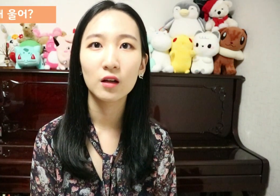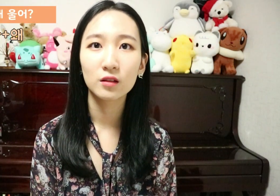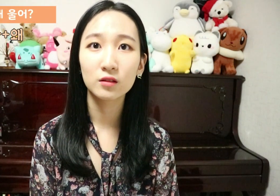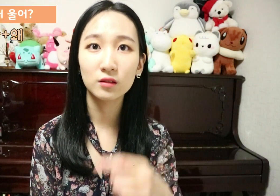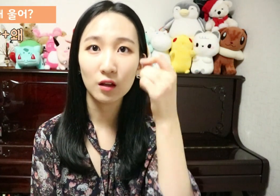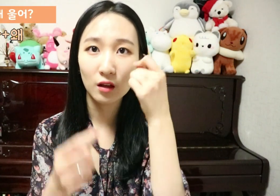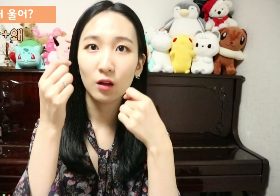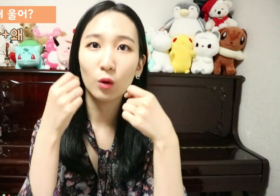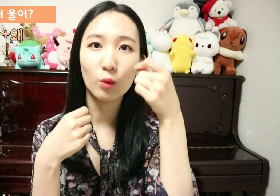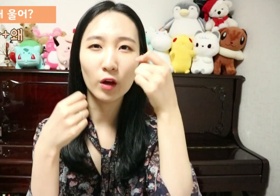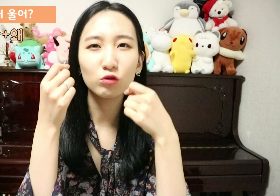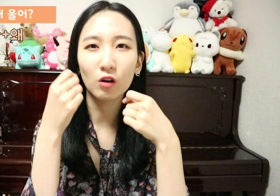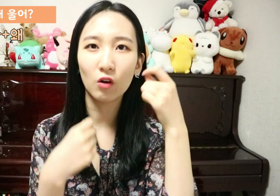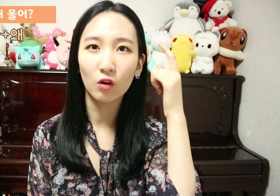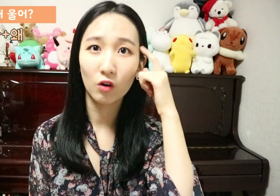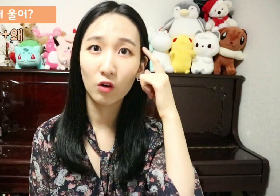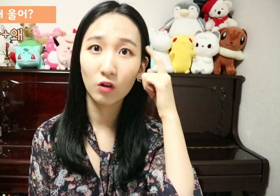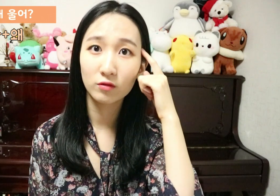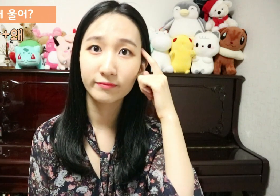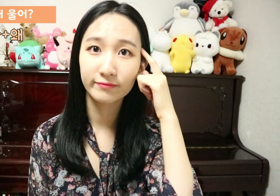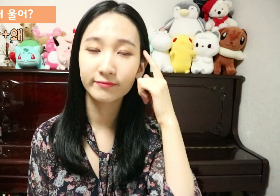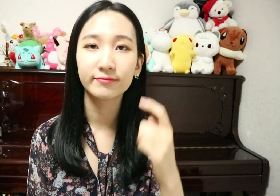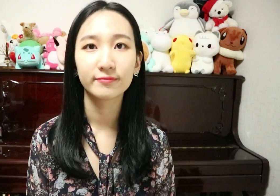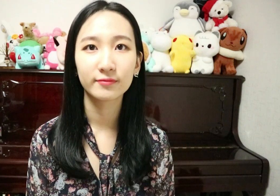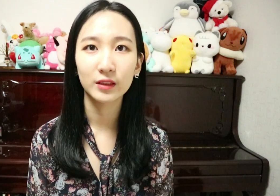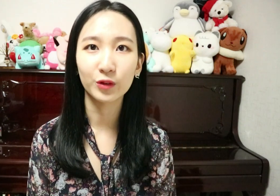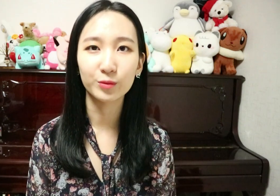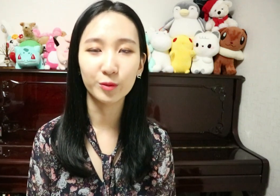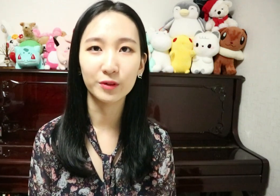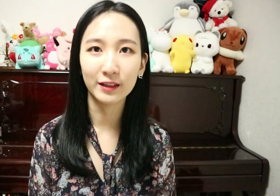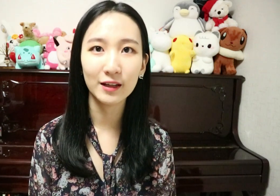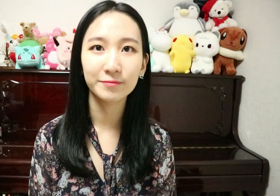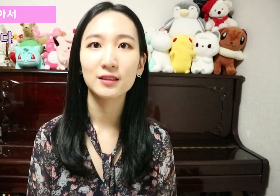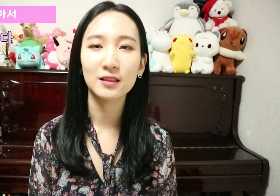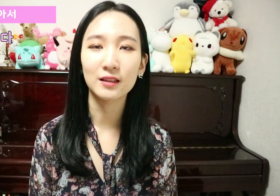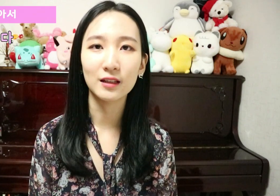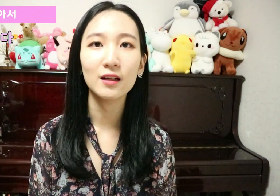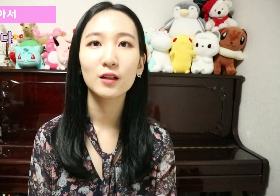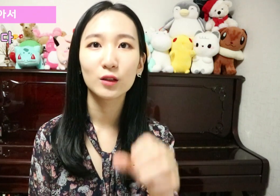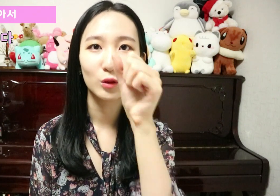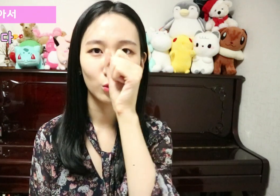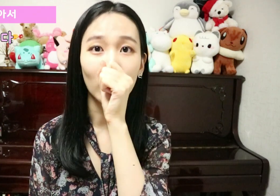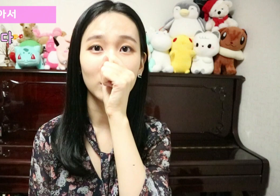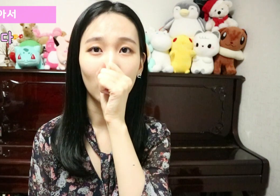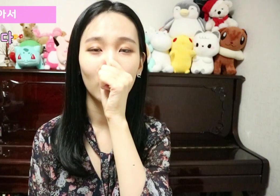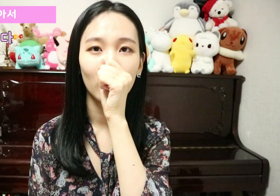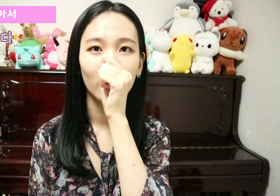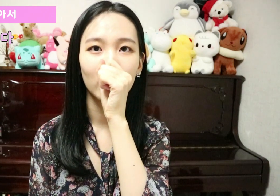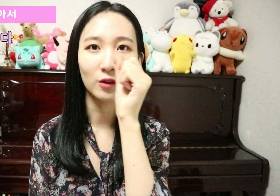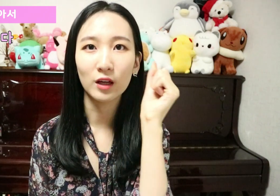근데 왜 울어 이렇게 풀어보니까 지한이가 좋아서 이렇게